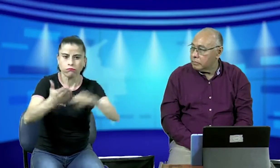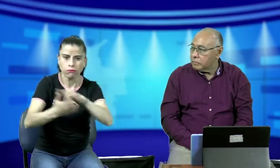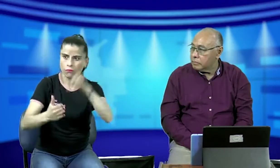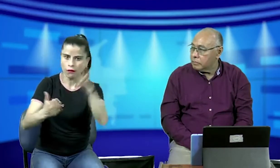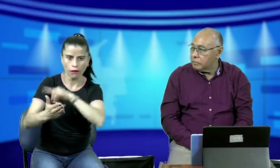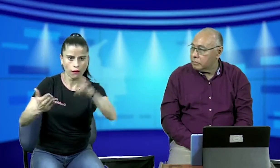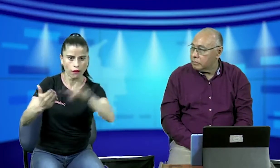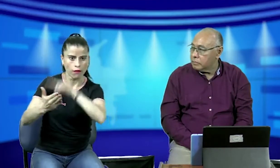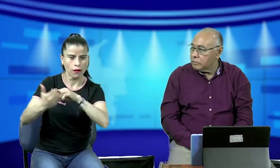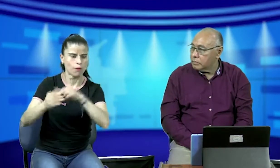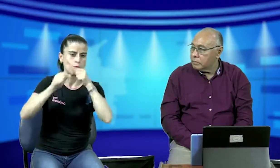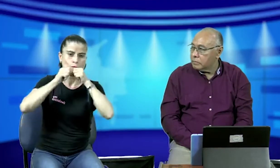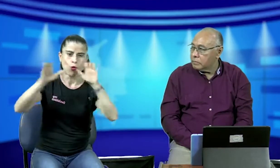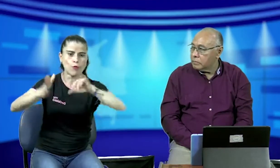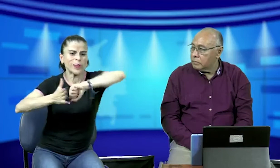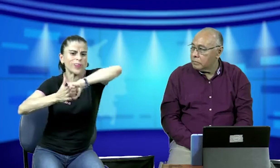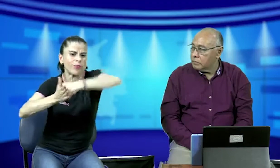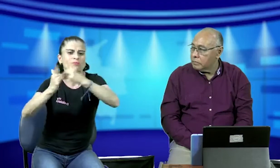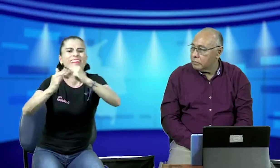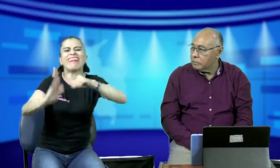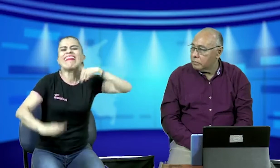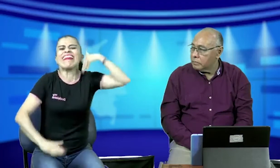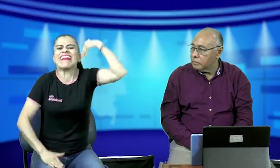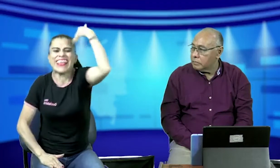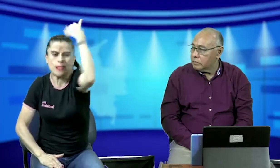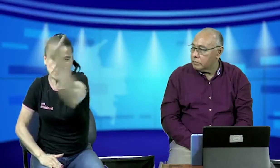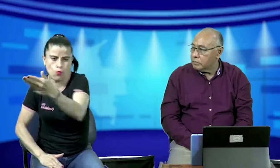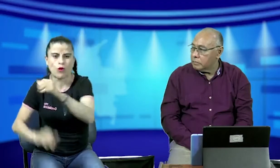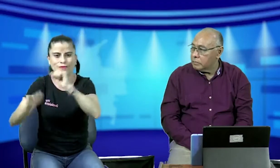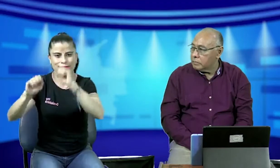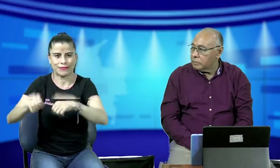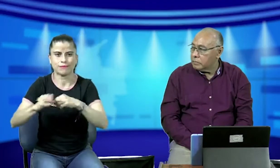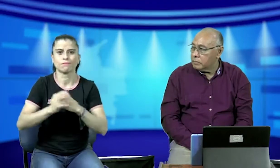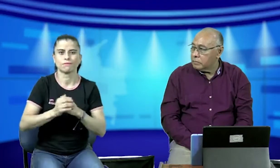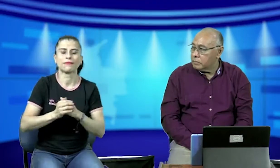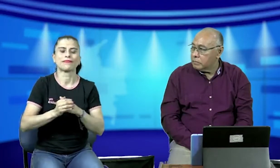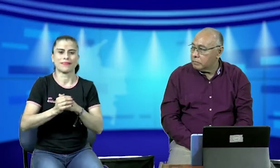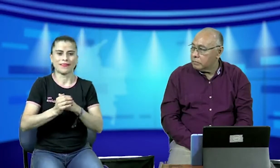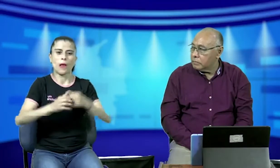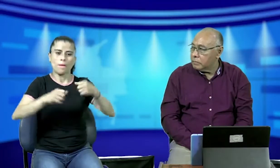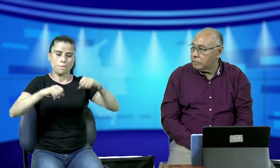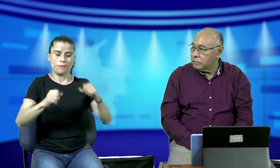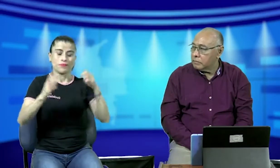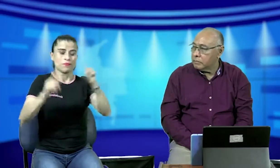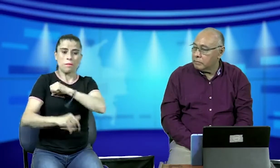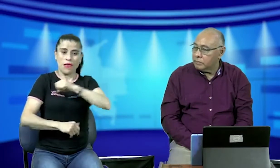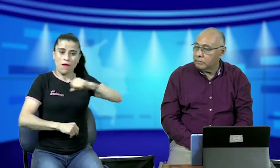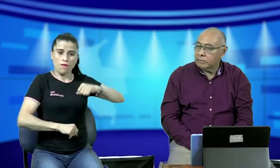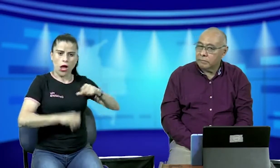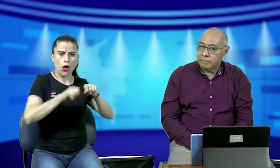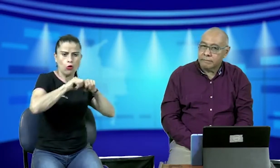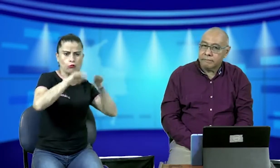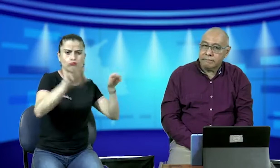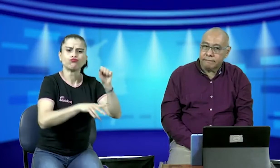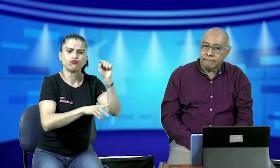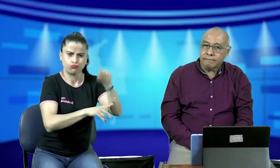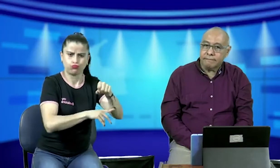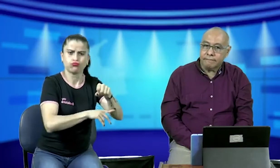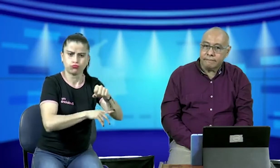transporte para el trabajo hay unas restricciones que no se deja que eso se iba a trabajar después que el transporte privado